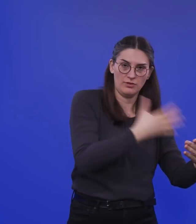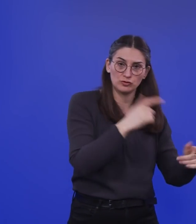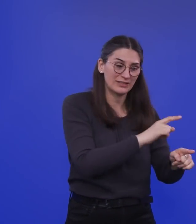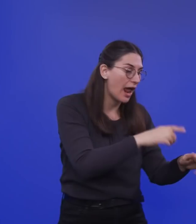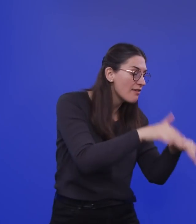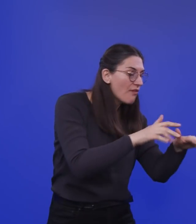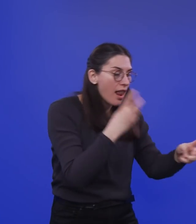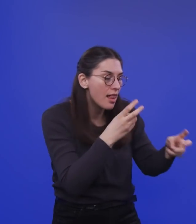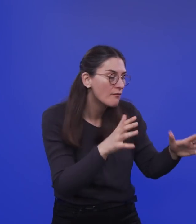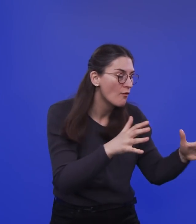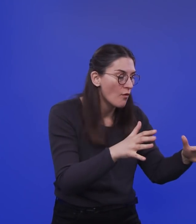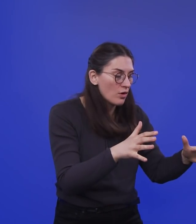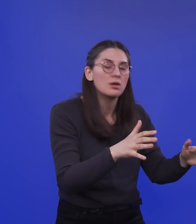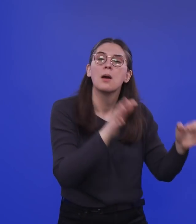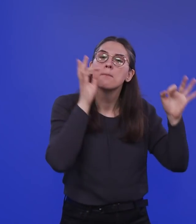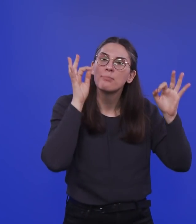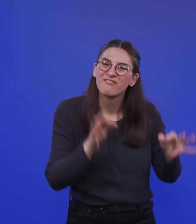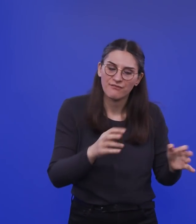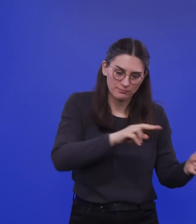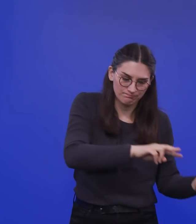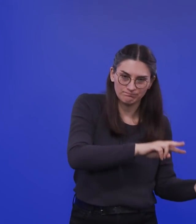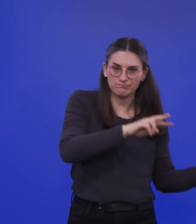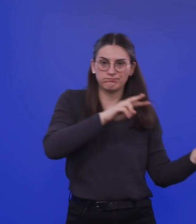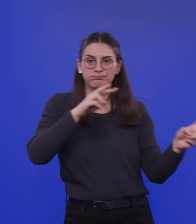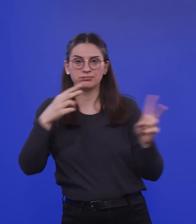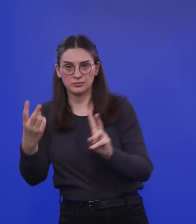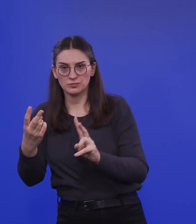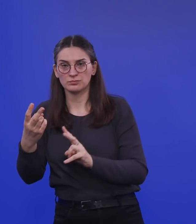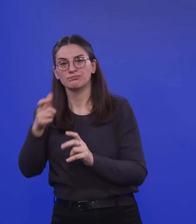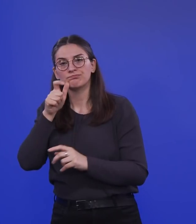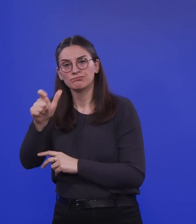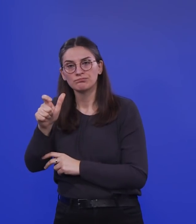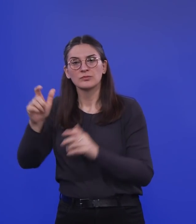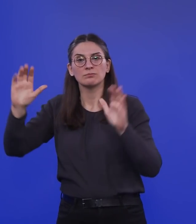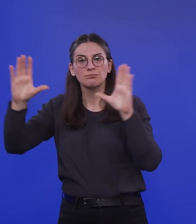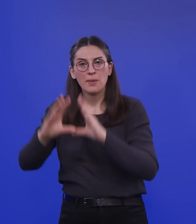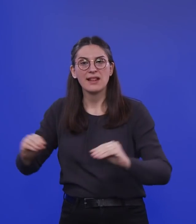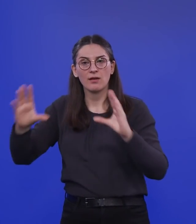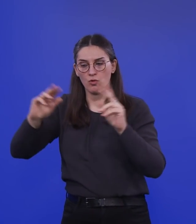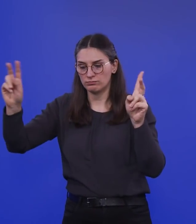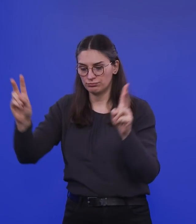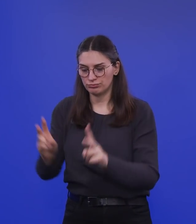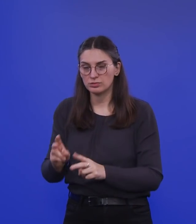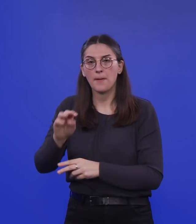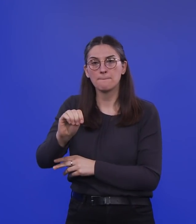Und ab einem gewissen Punkt schalten wir um auf Mitigierung, also auf Abmilderung durch Kontrolle. Also durch